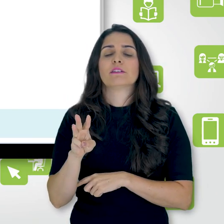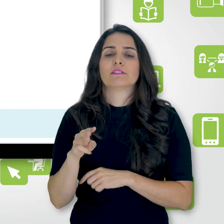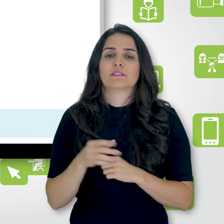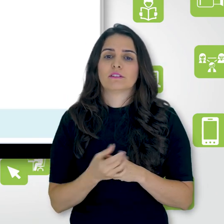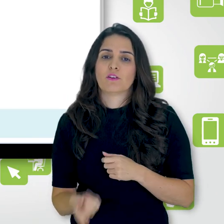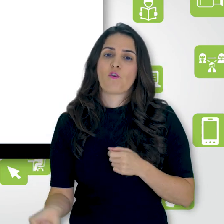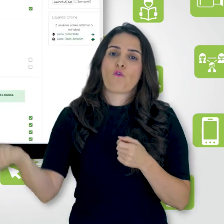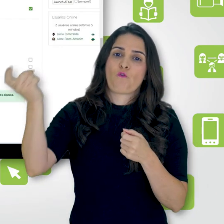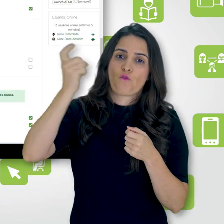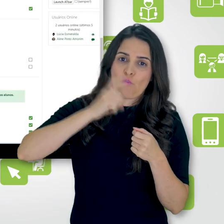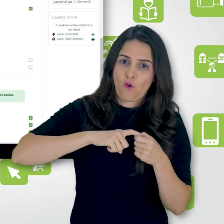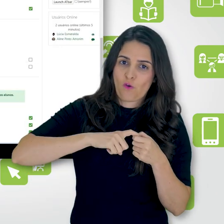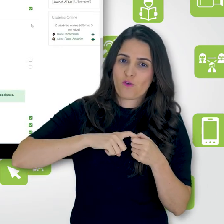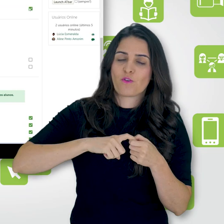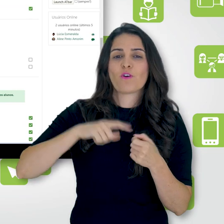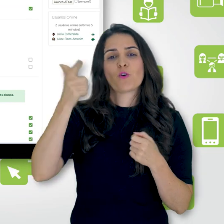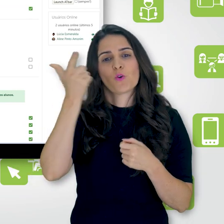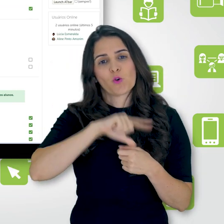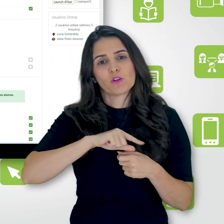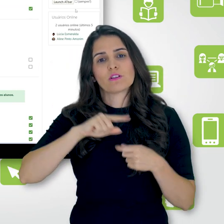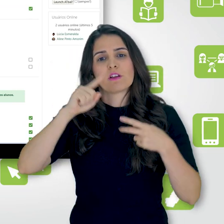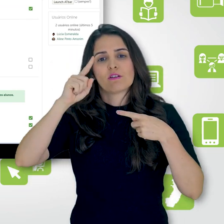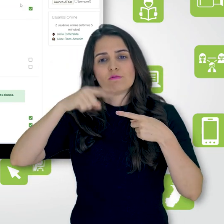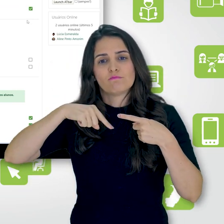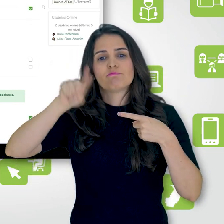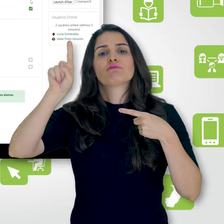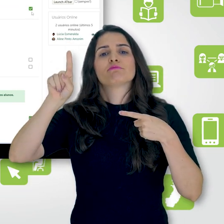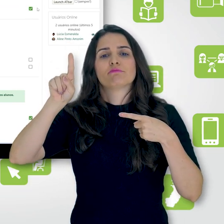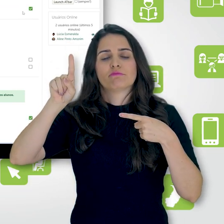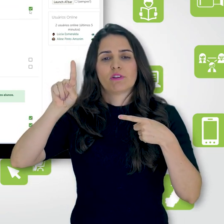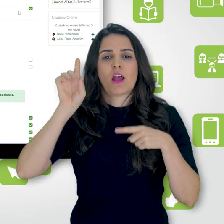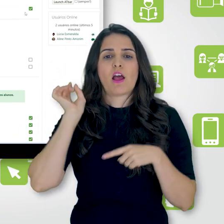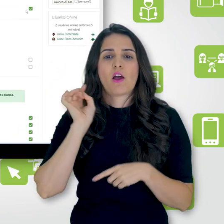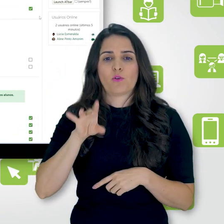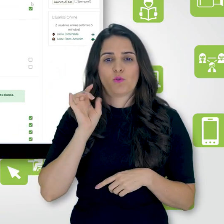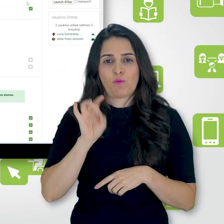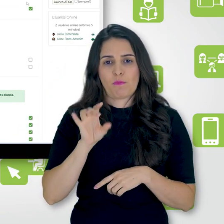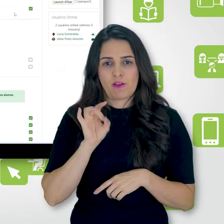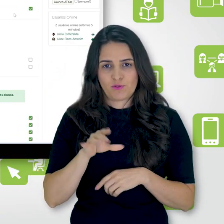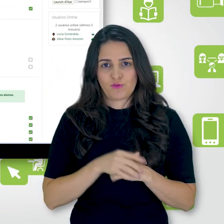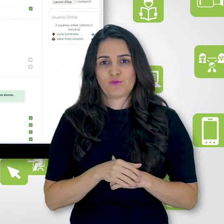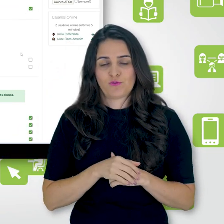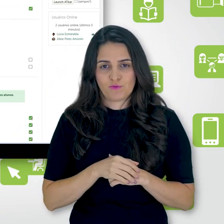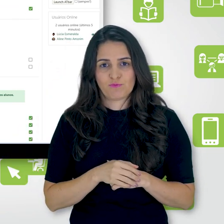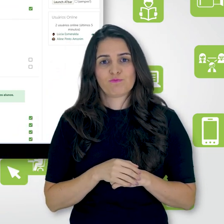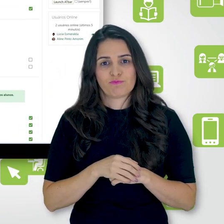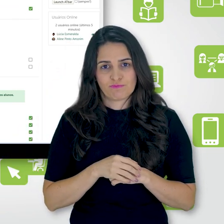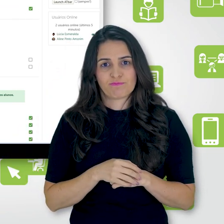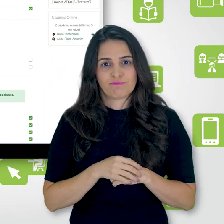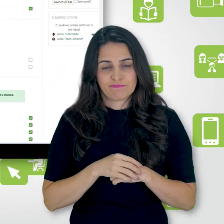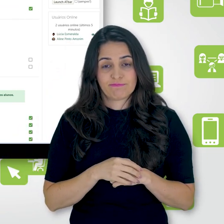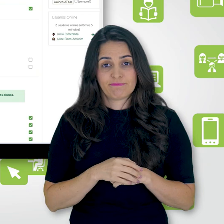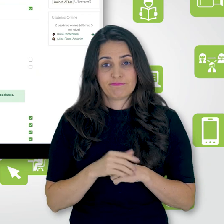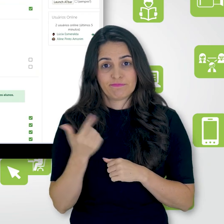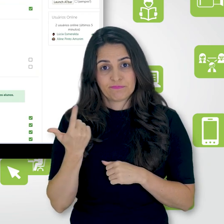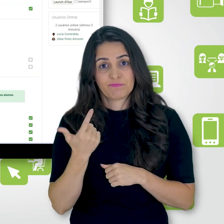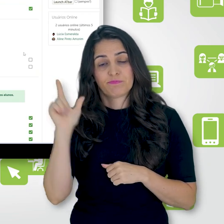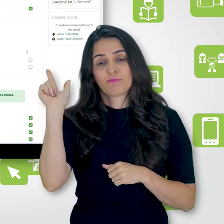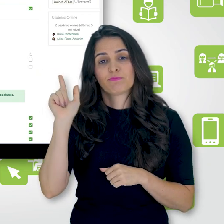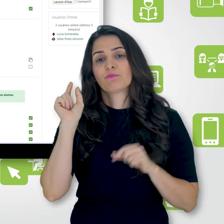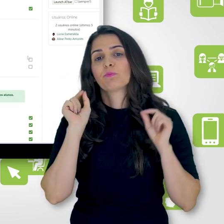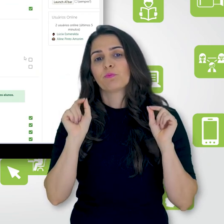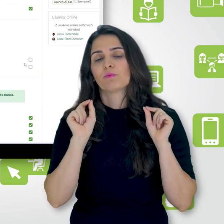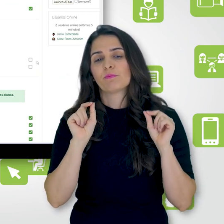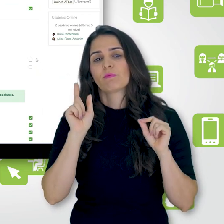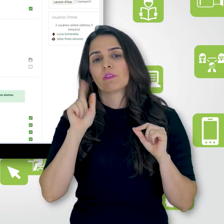Agora, vou voltar e veja. Já marcou automaticamente concluído. Já neste segundo caso